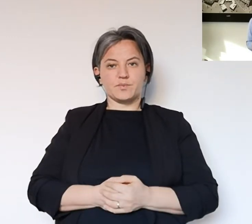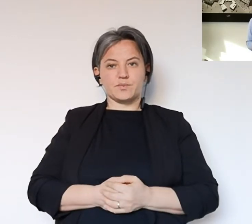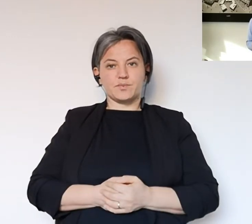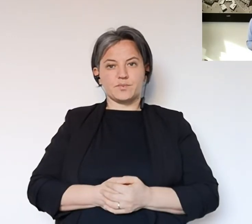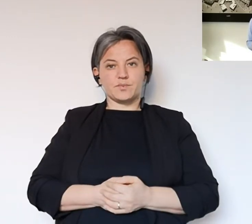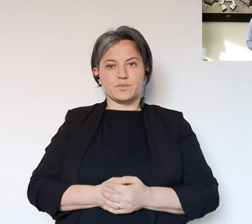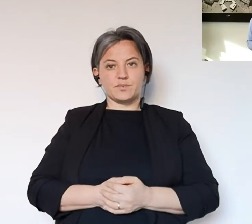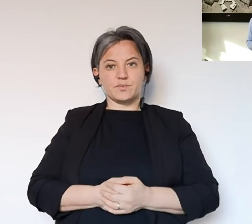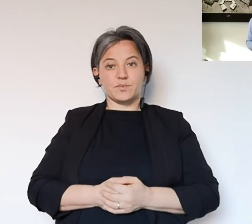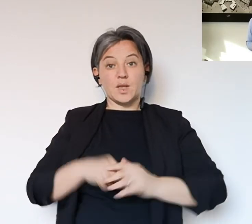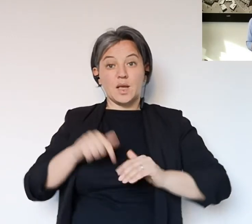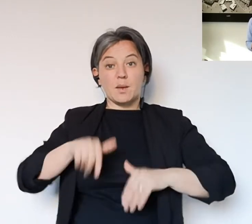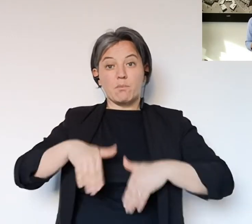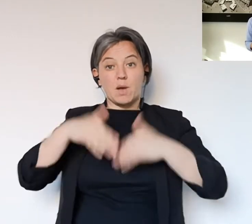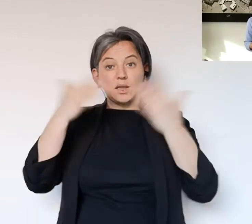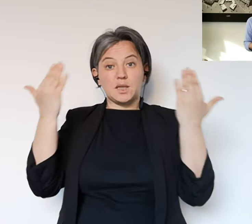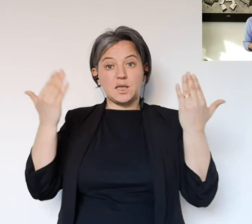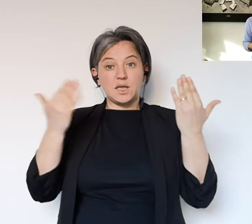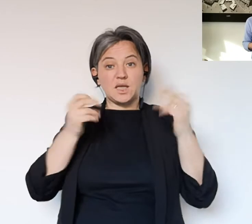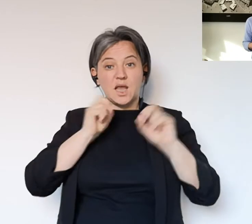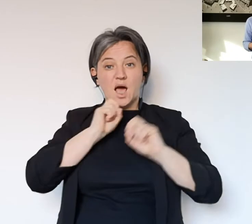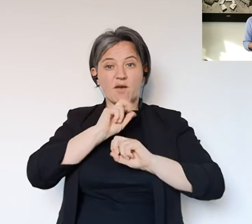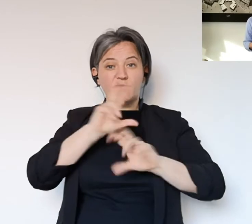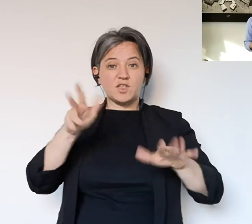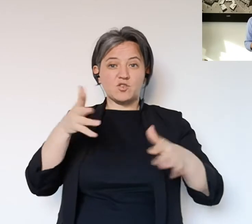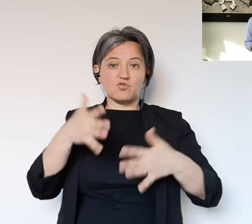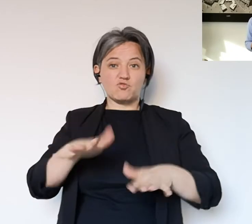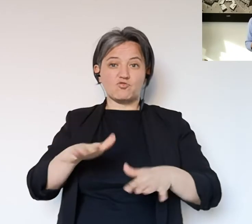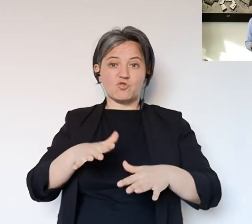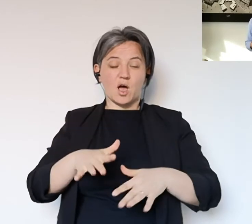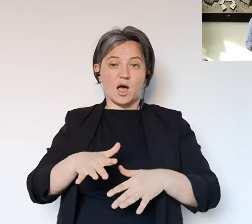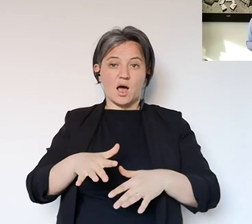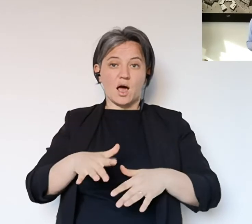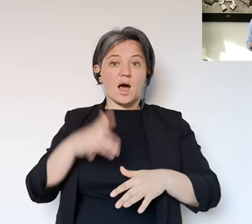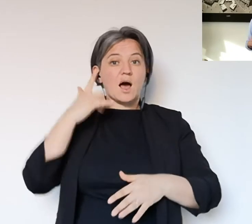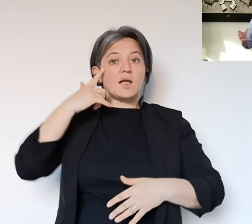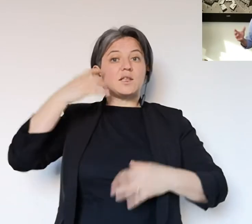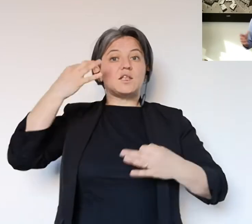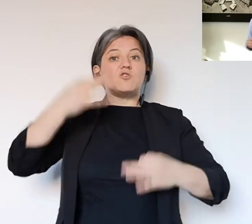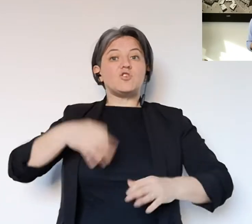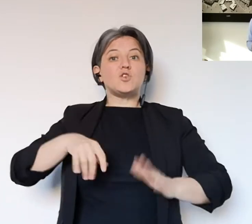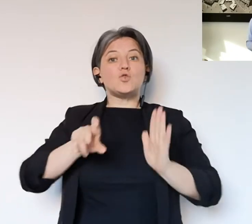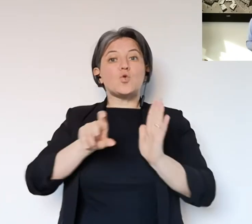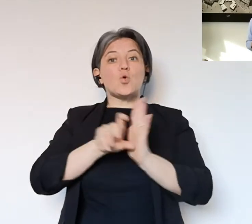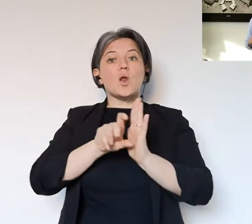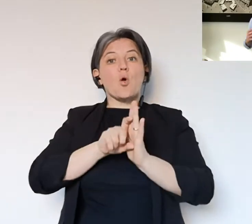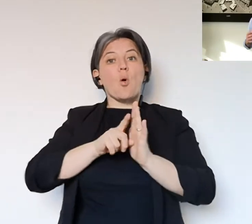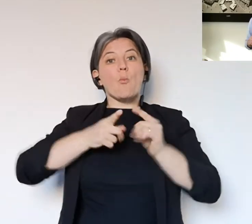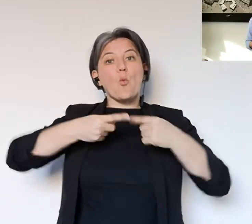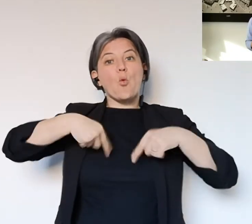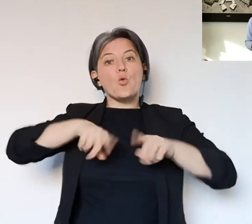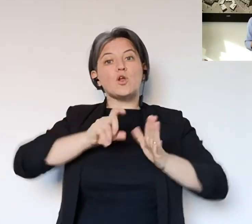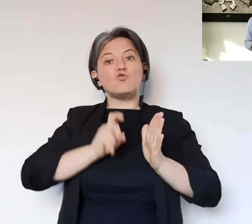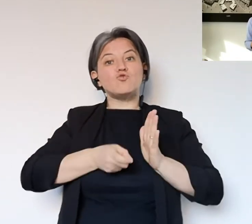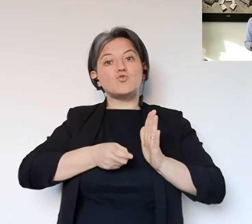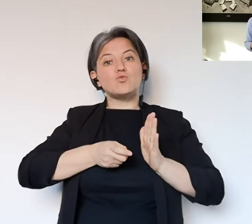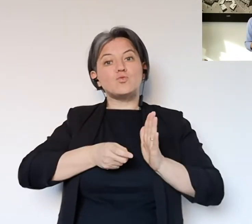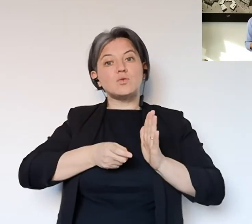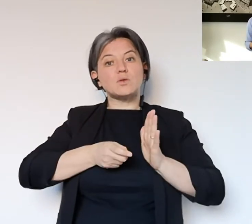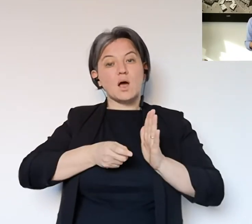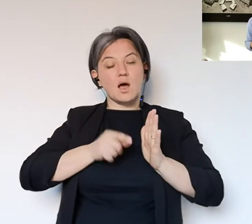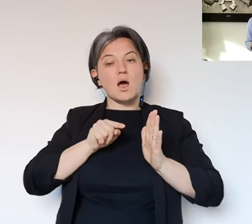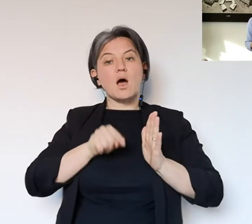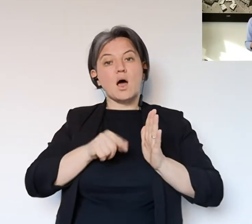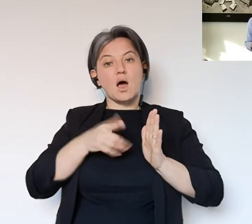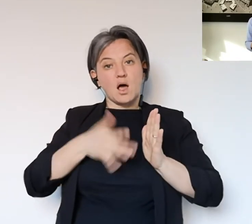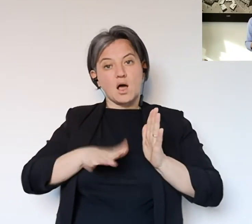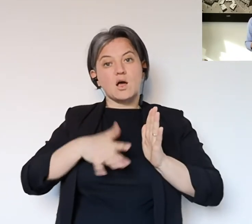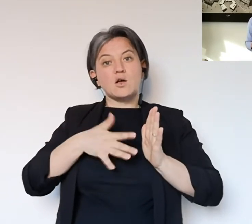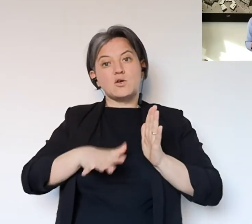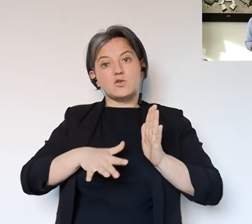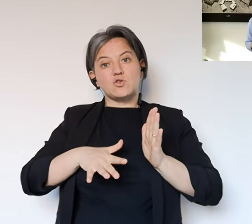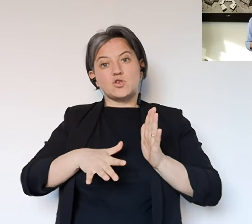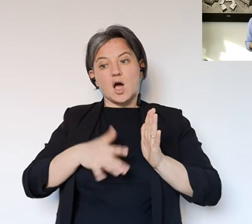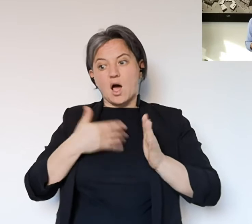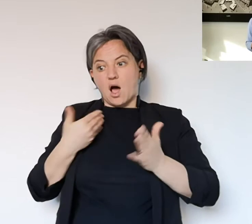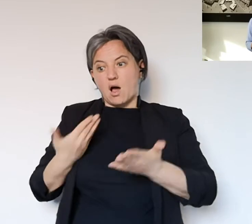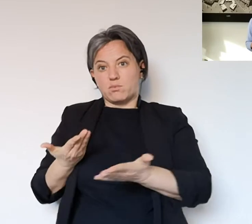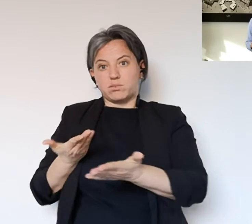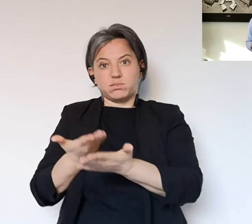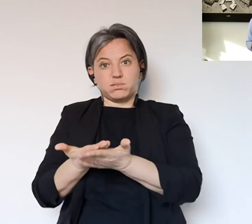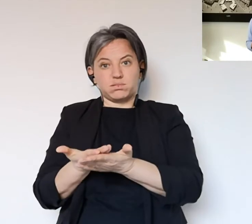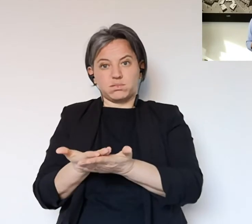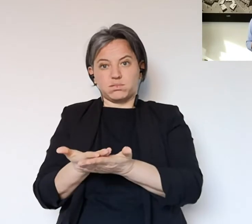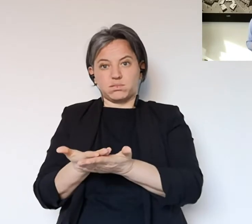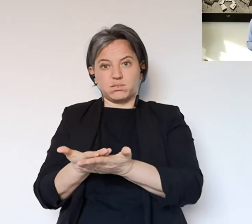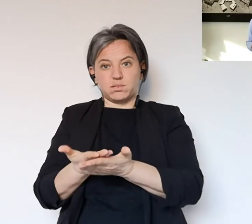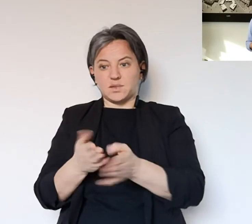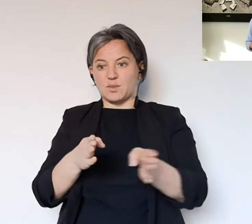appunto distribuire a tutta la popolazione. Stamattina vi ho dato già informazioni di una scelta che abbiamo fatto